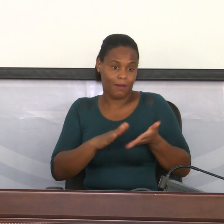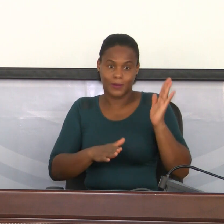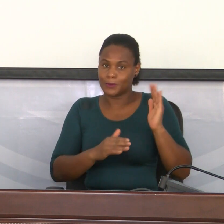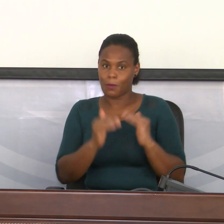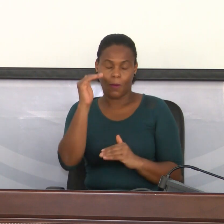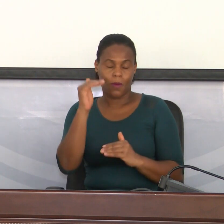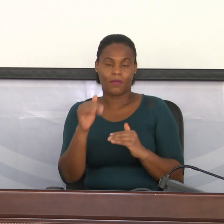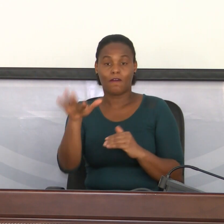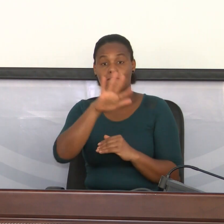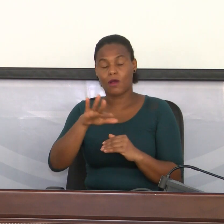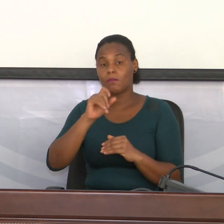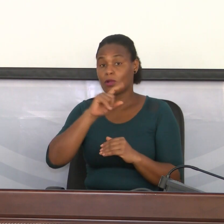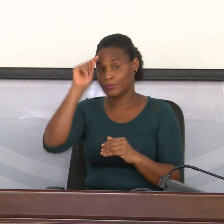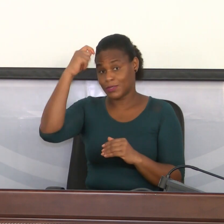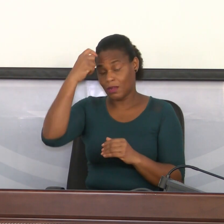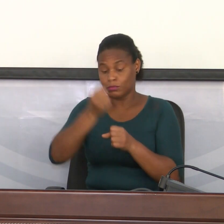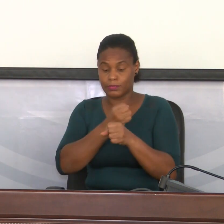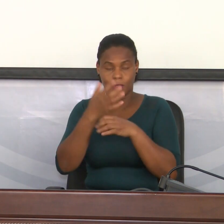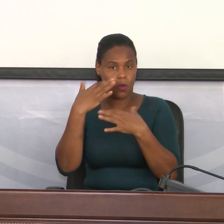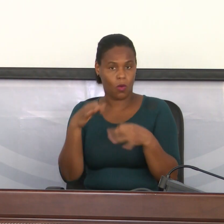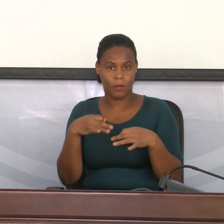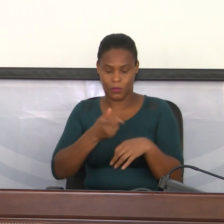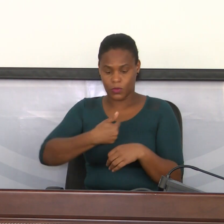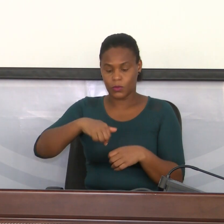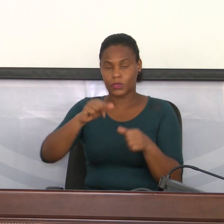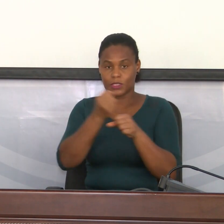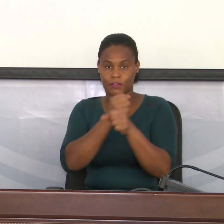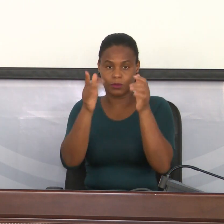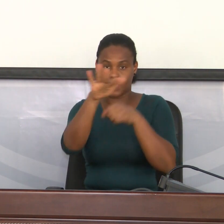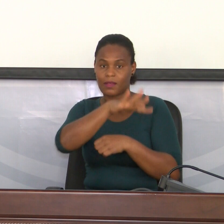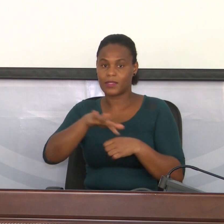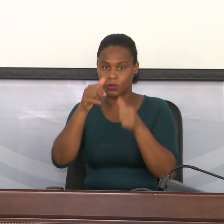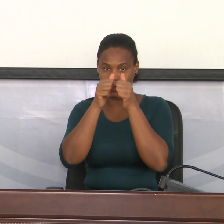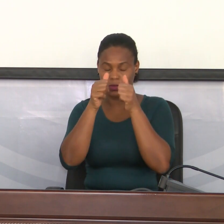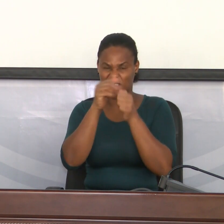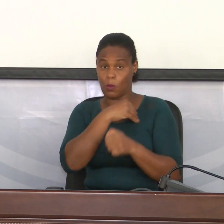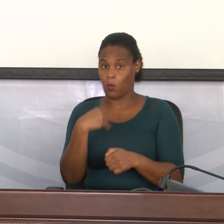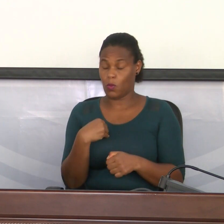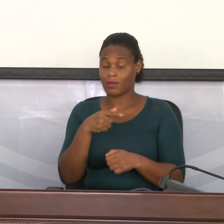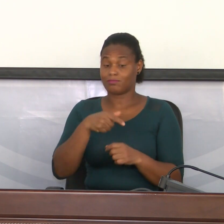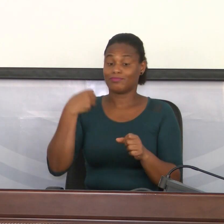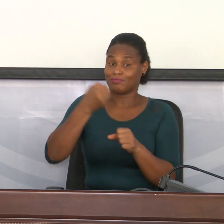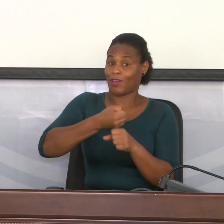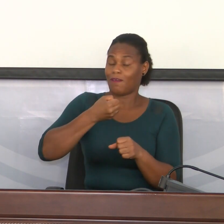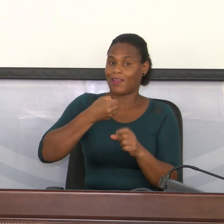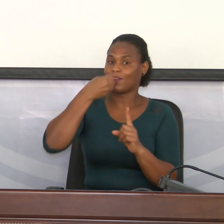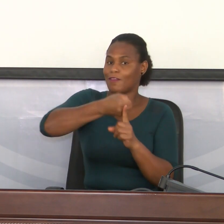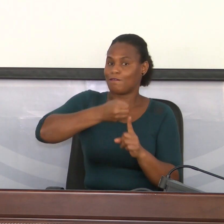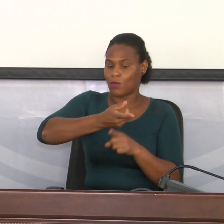de forma a pôr em causa o funcionamento normal do nosso Serviço Nacional de Saúde. Esse é que é o nosso grande desafio, porque